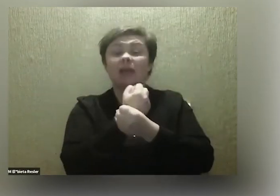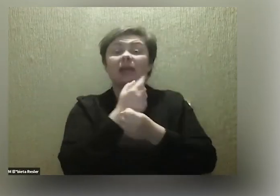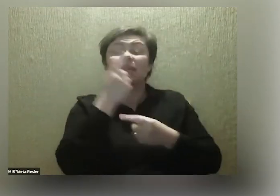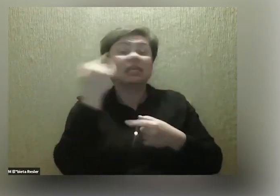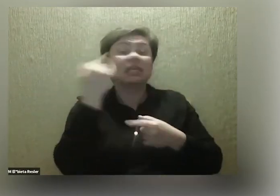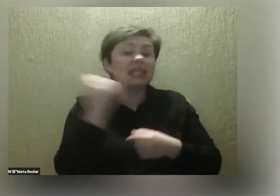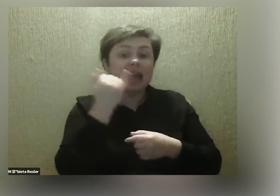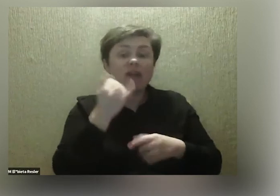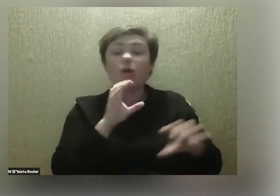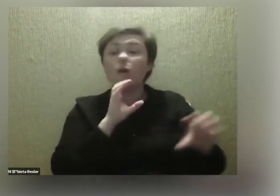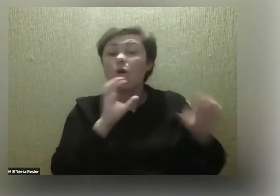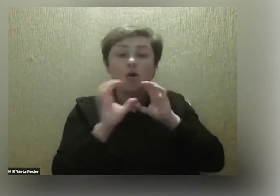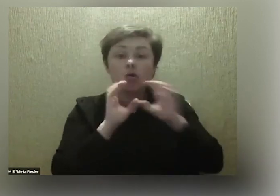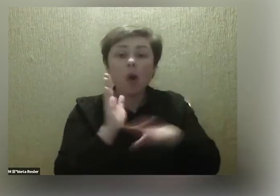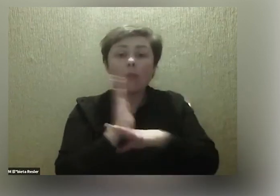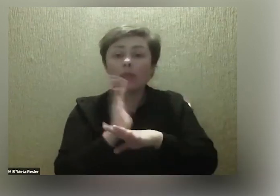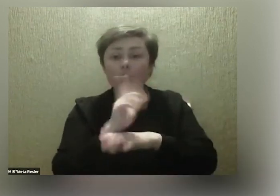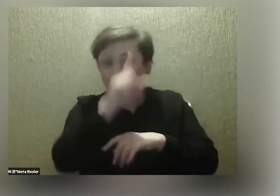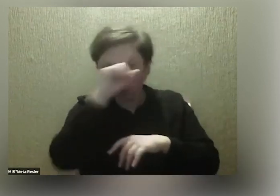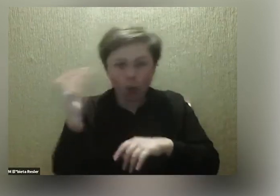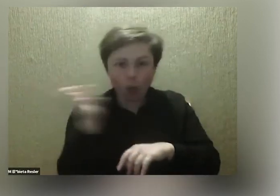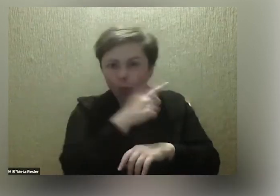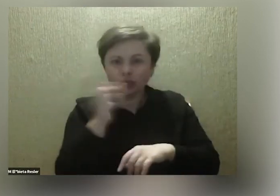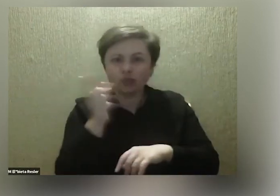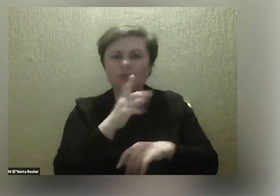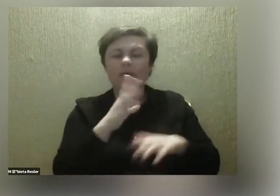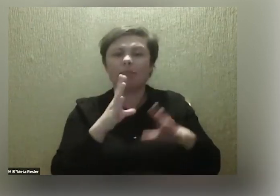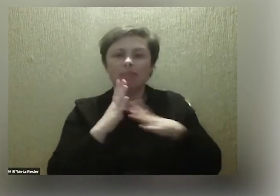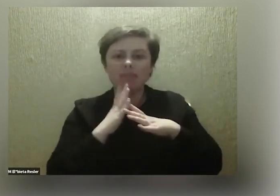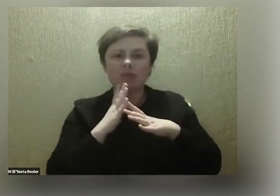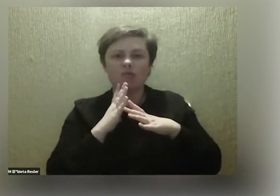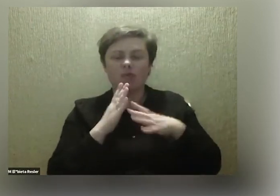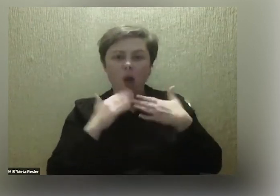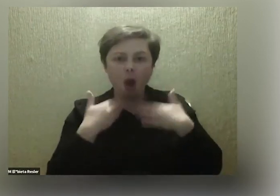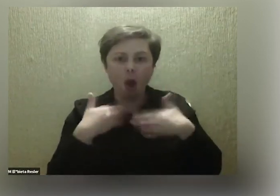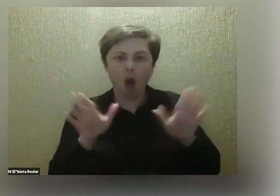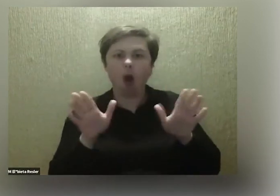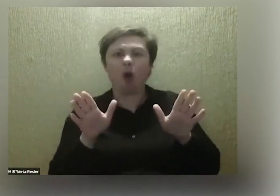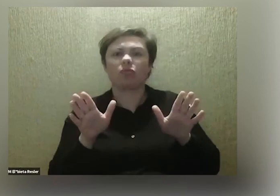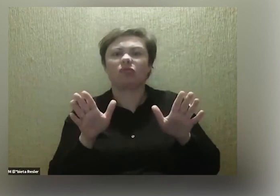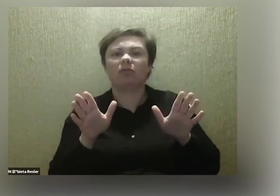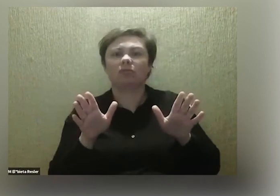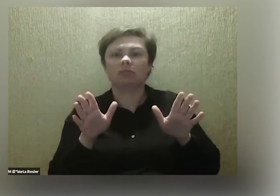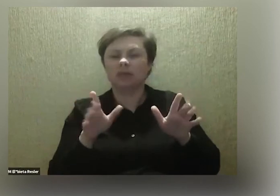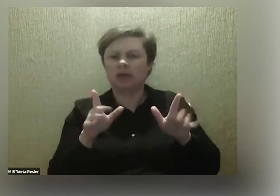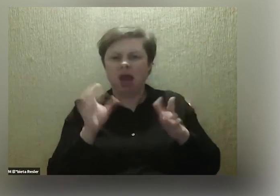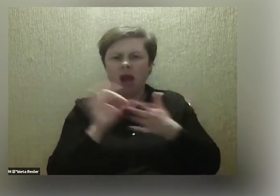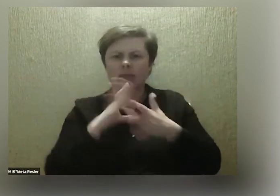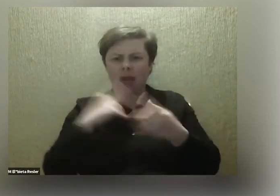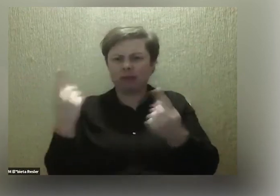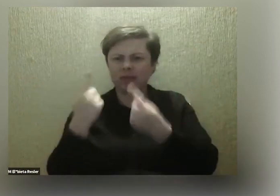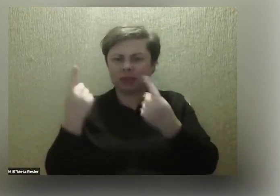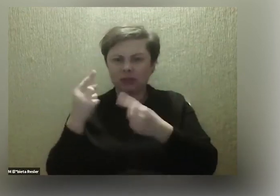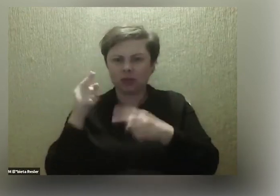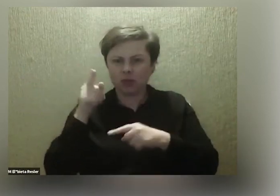komunikacja między ludźmi stawała się taka otwarta. Wręcz w jednym momencie miałam wrażenie,